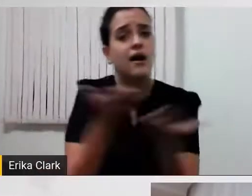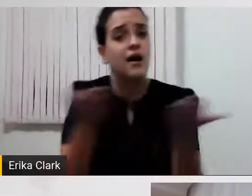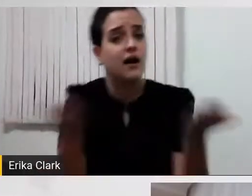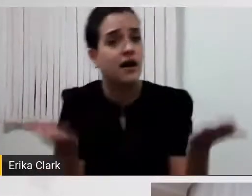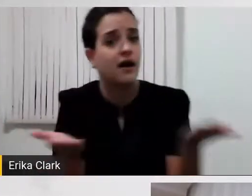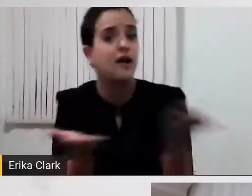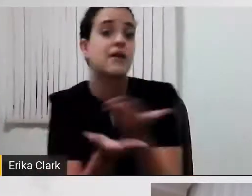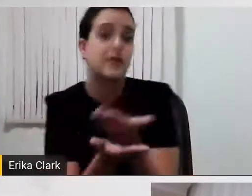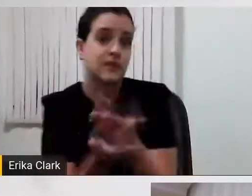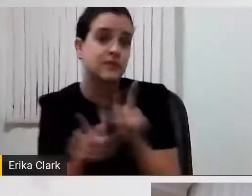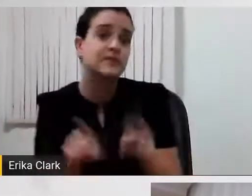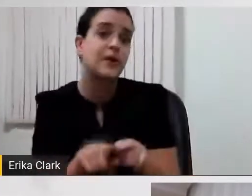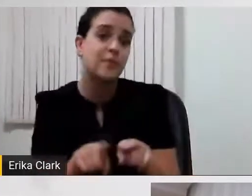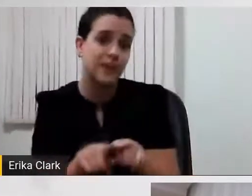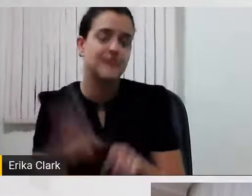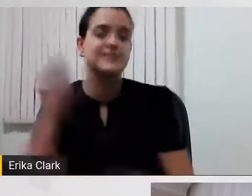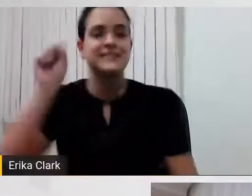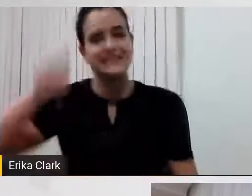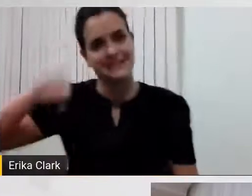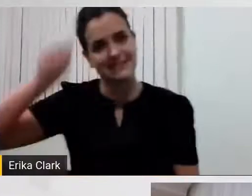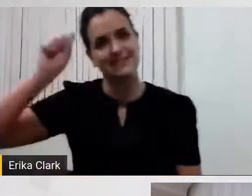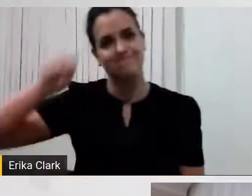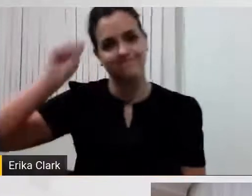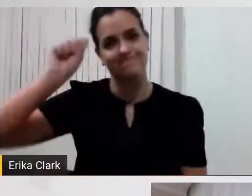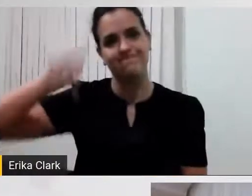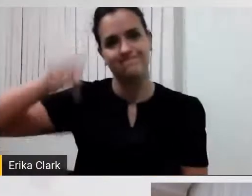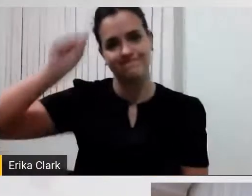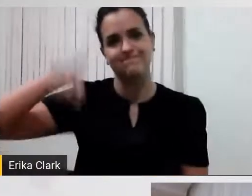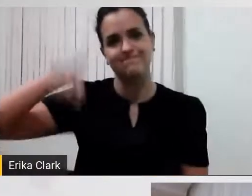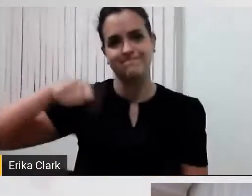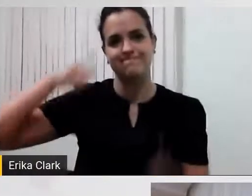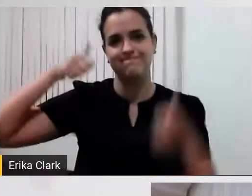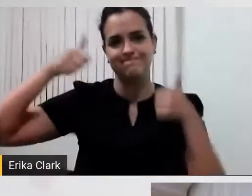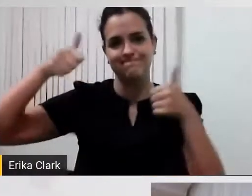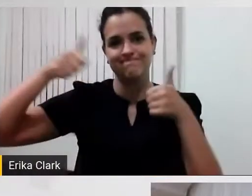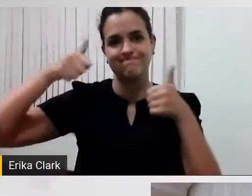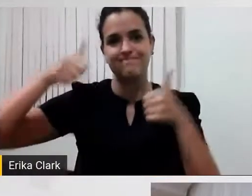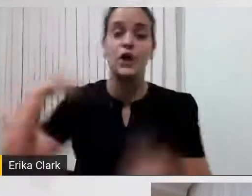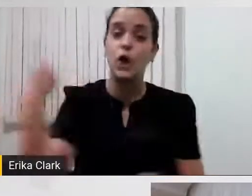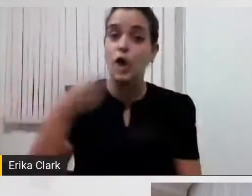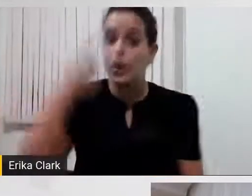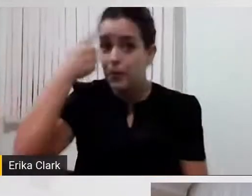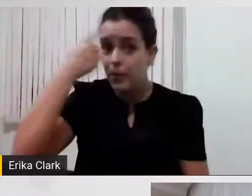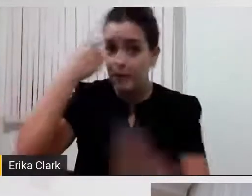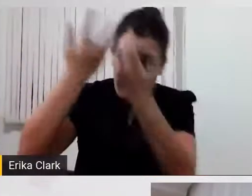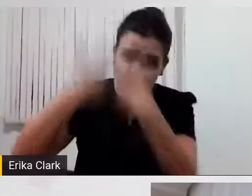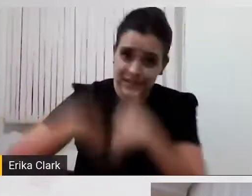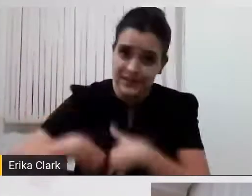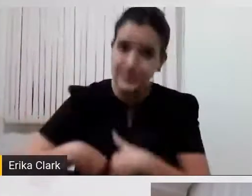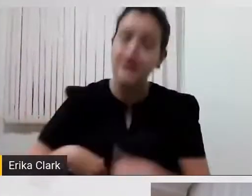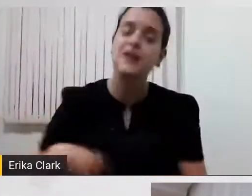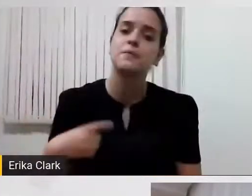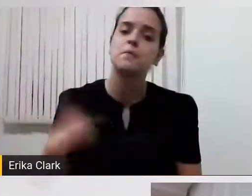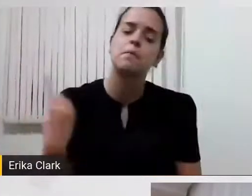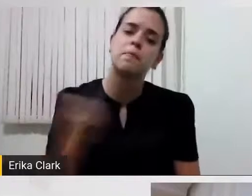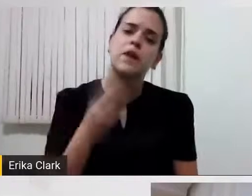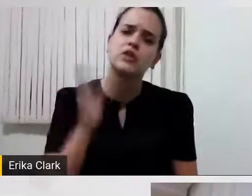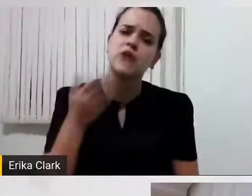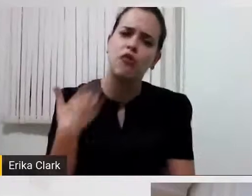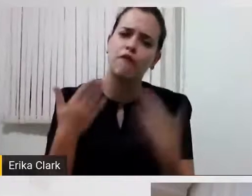importante, não é? E, muitas vezes, nós podemos pensar que aqui nós também... lembra uma vez nós conversamos, Rita,